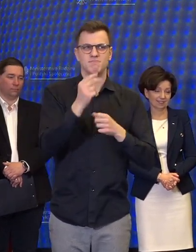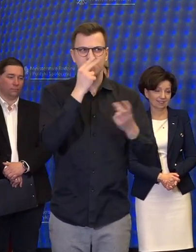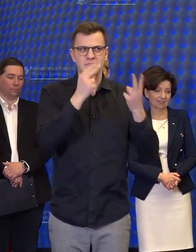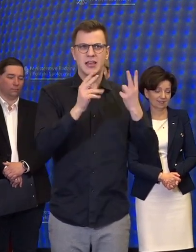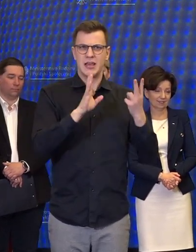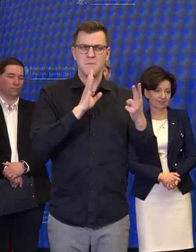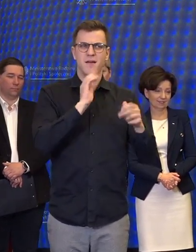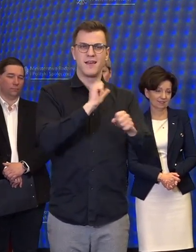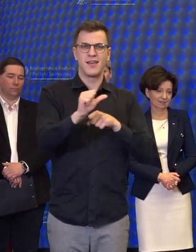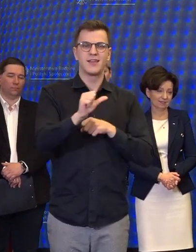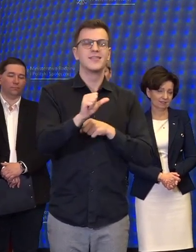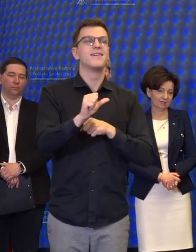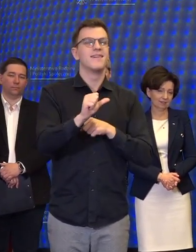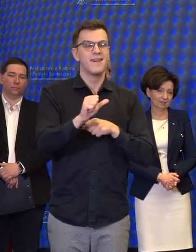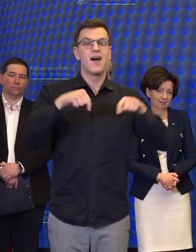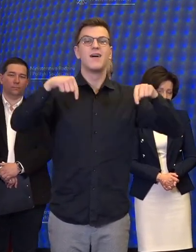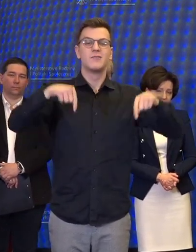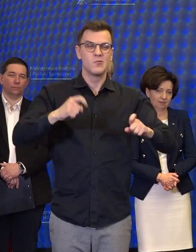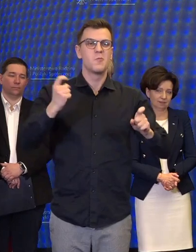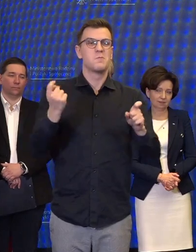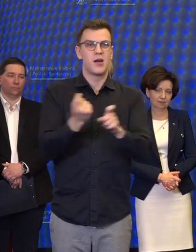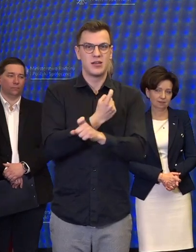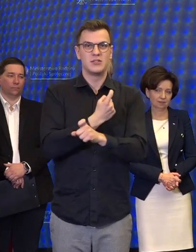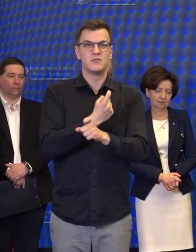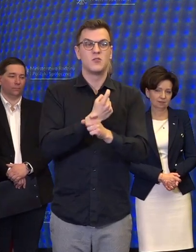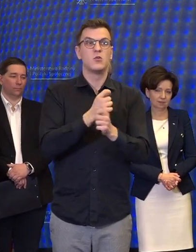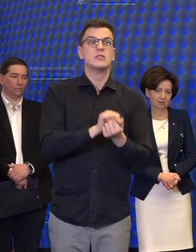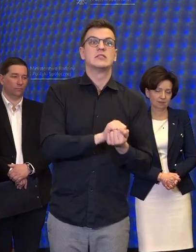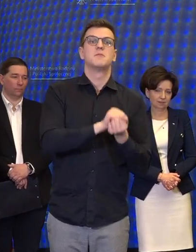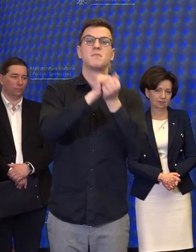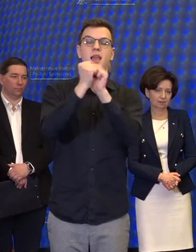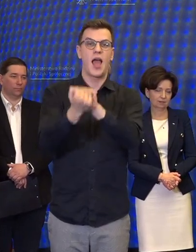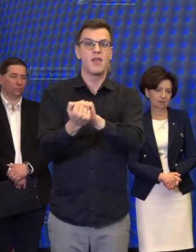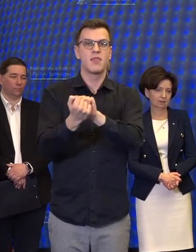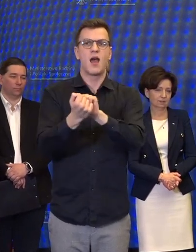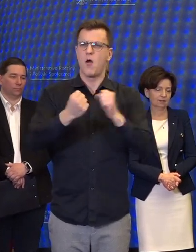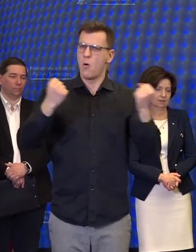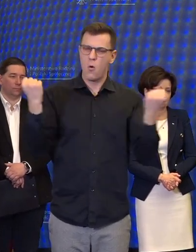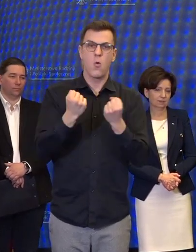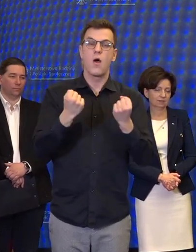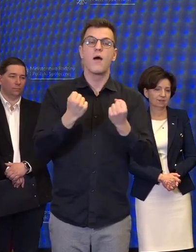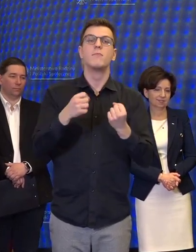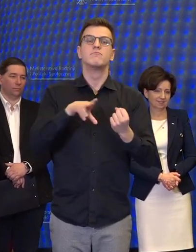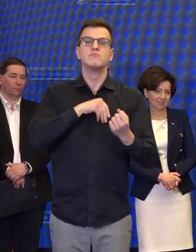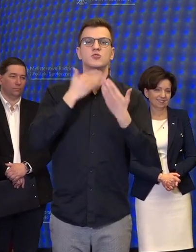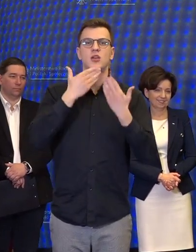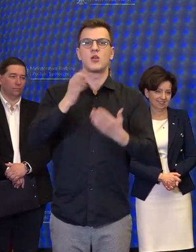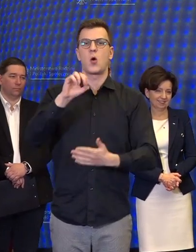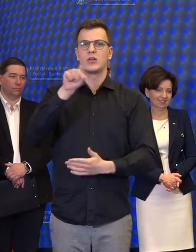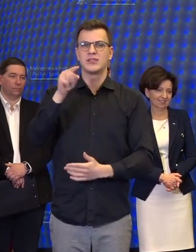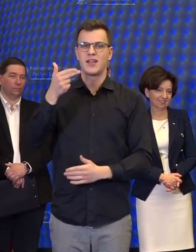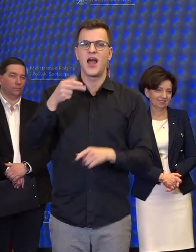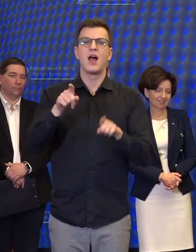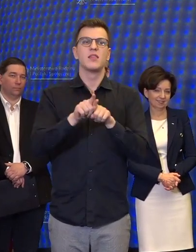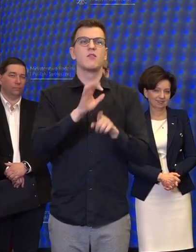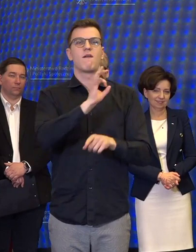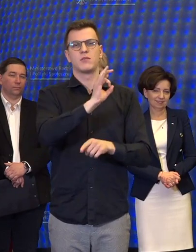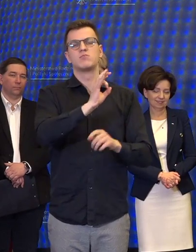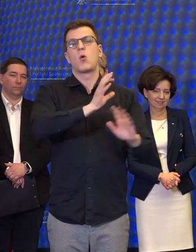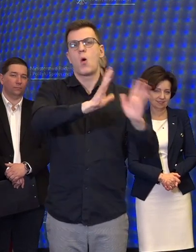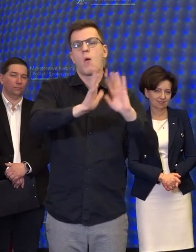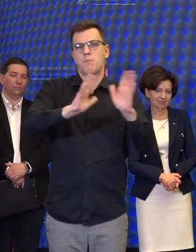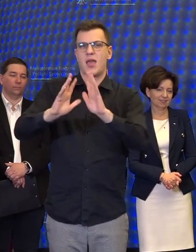się, naprawdę transformację w tym kraju, największą, zrobią OZN i opiekunowie. I